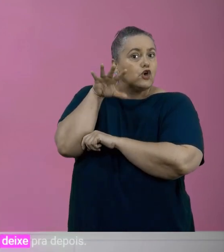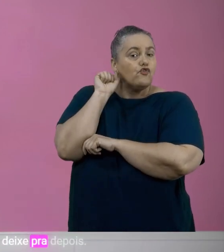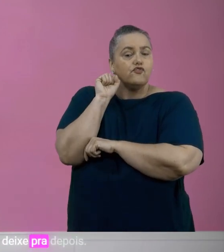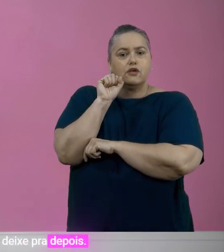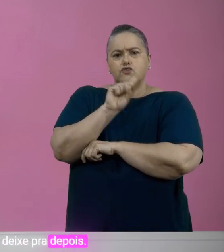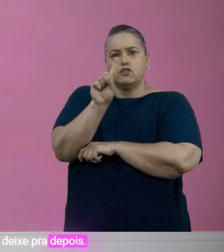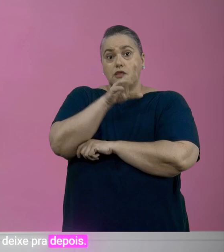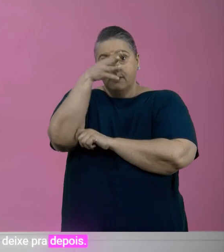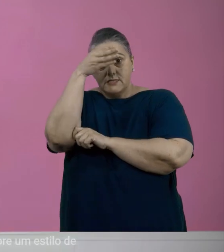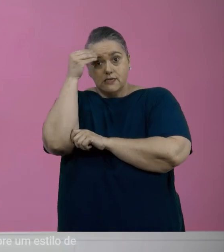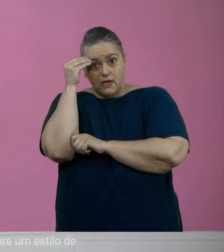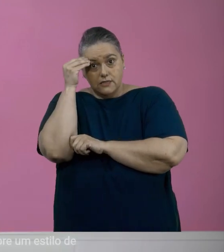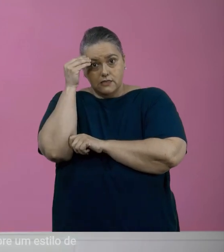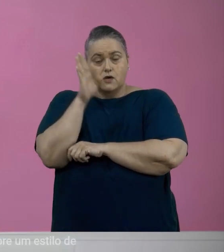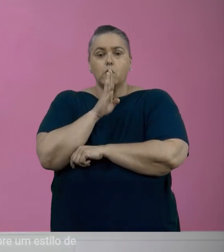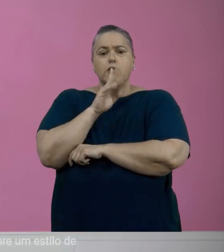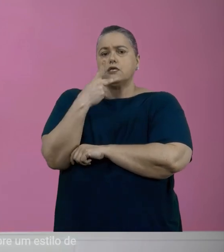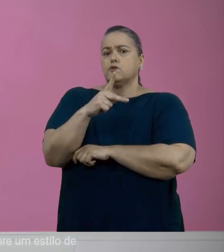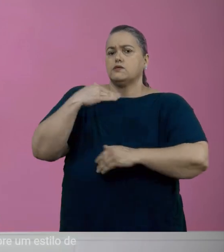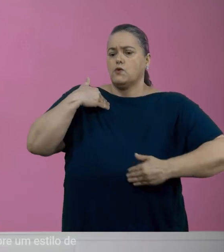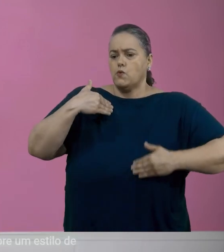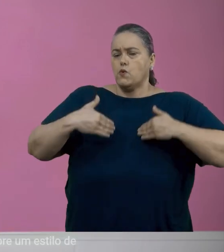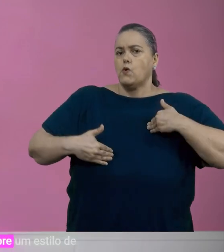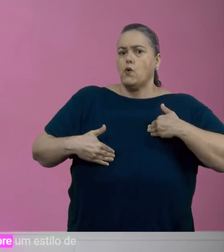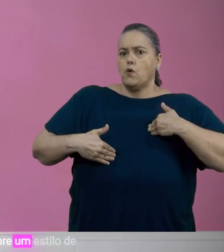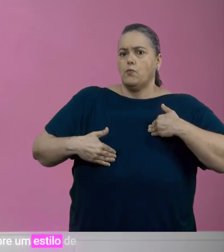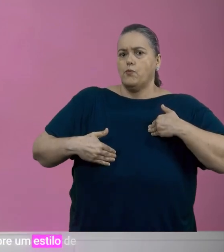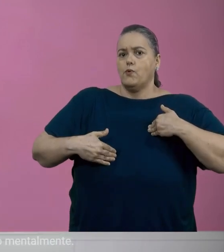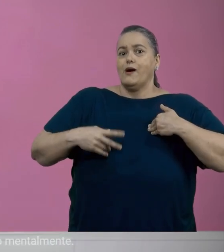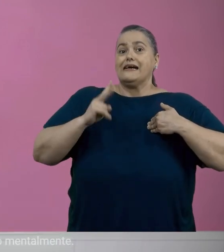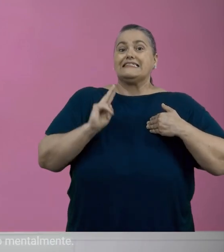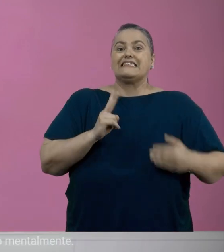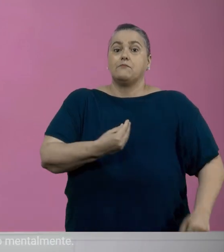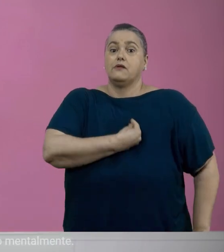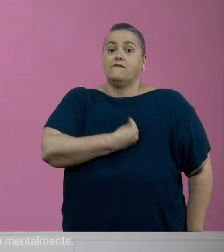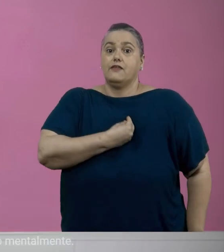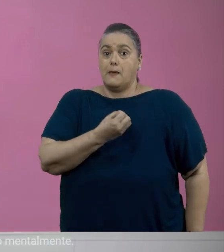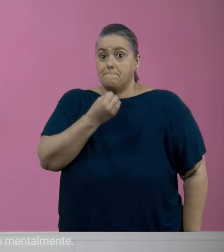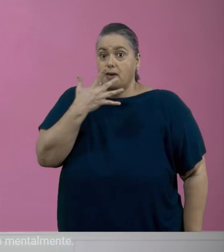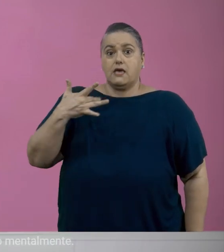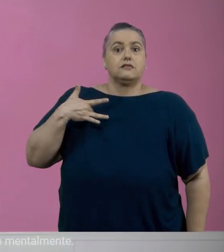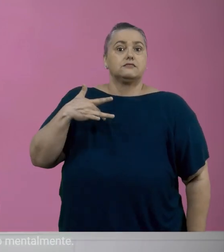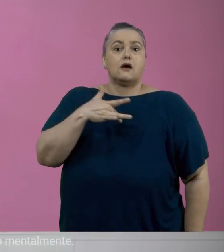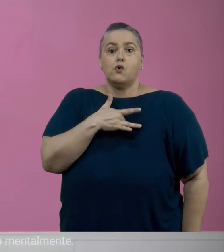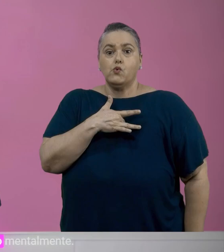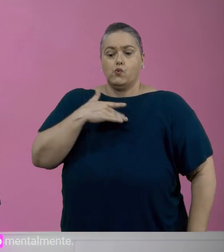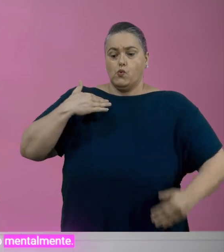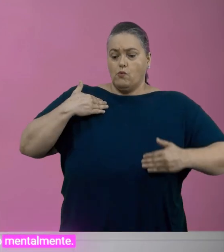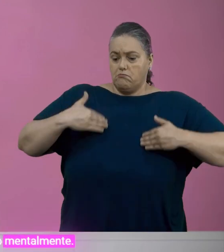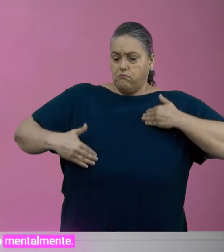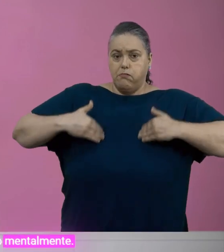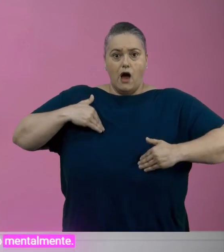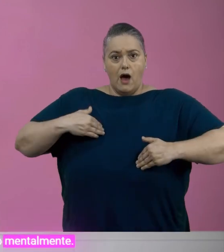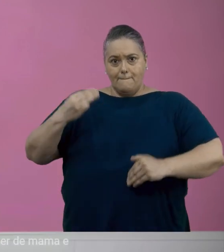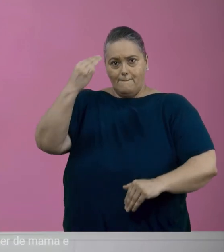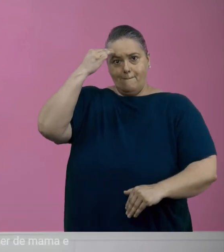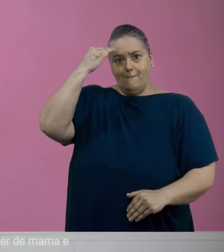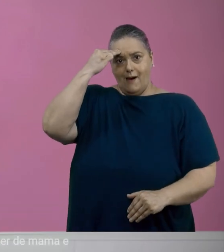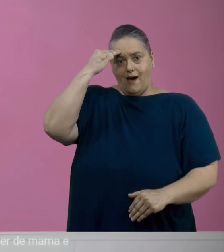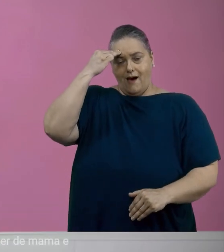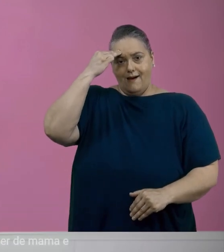não deixe para depois. Conheça seu corpo, busque sempre um estilo de vida saudável, tanto física quanto mentalmente.